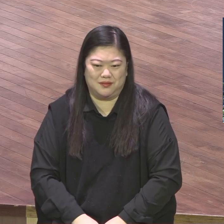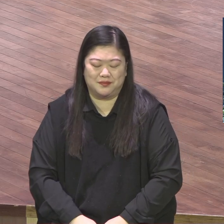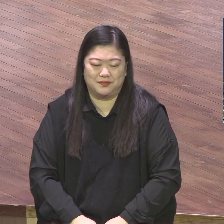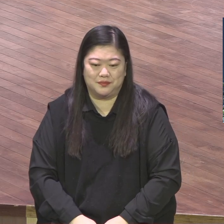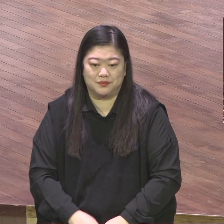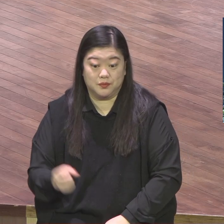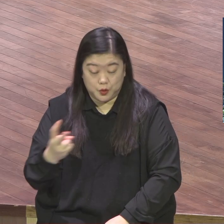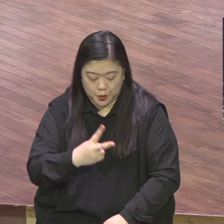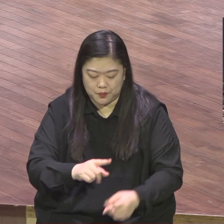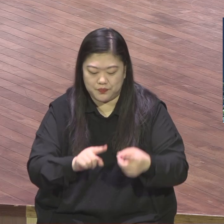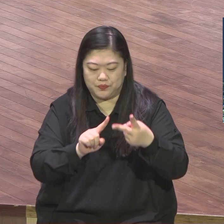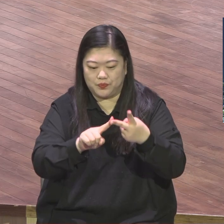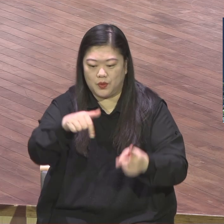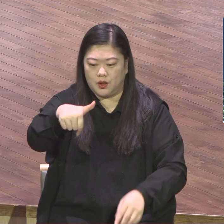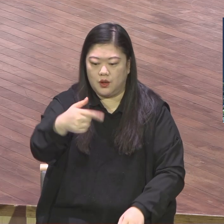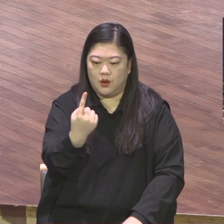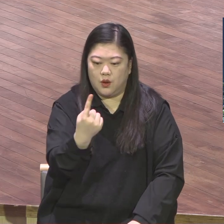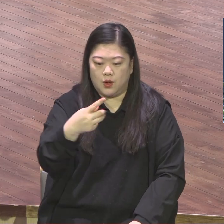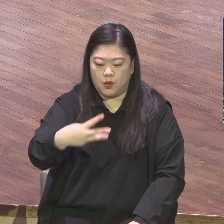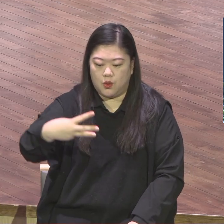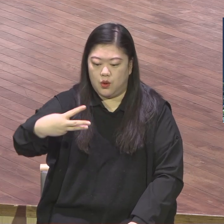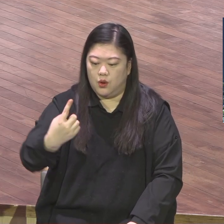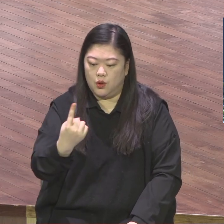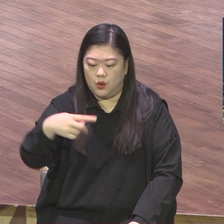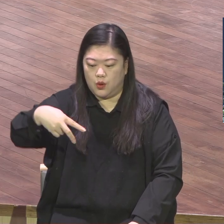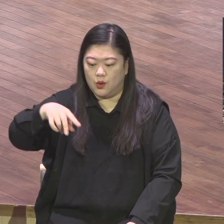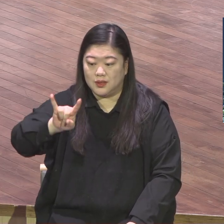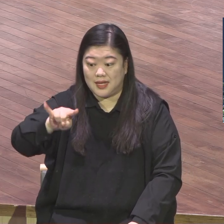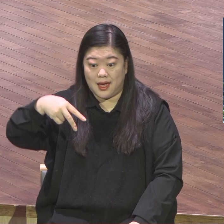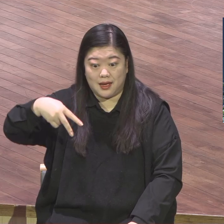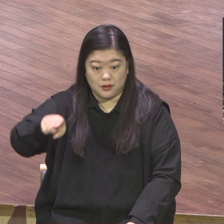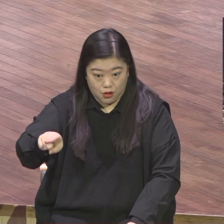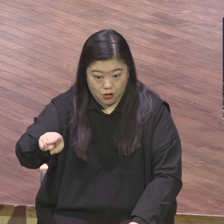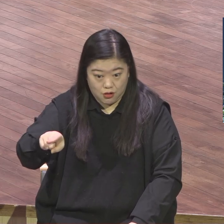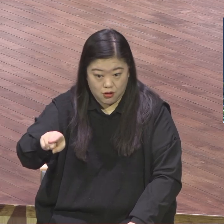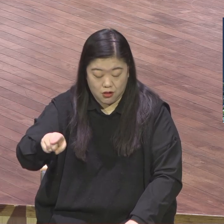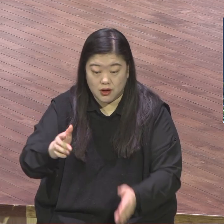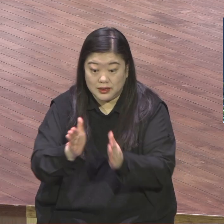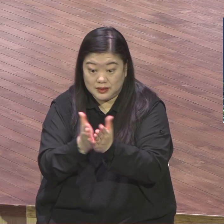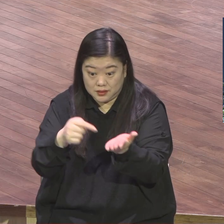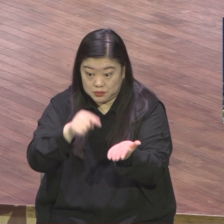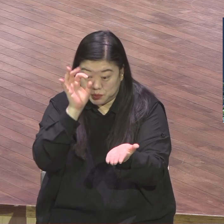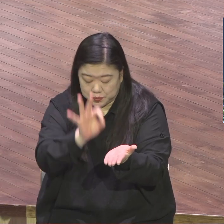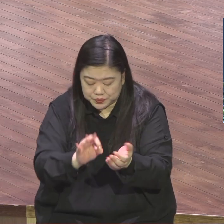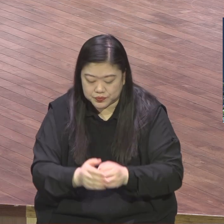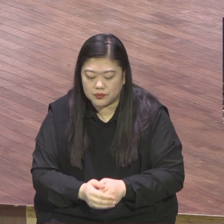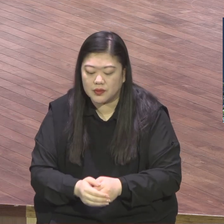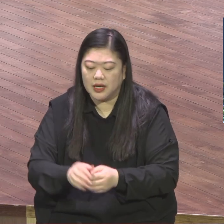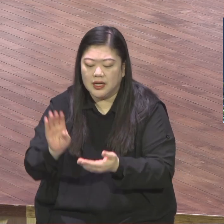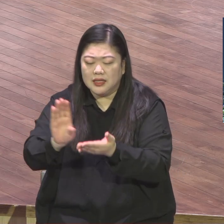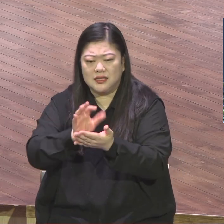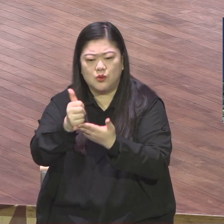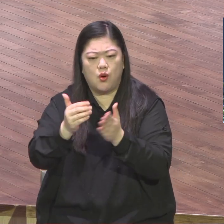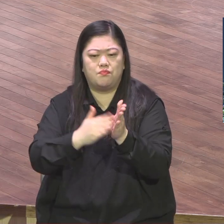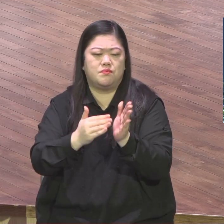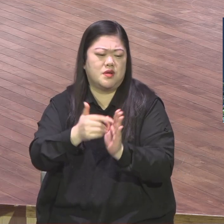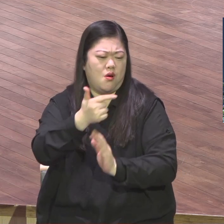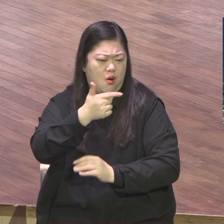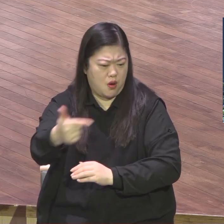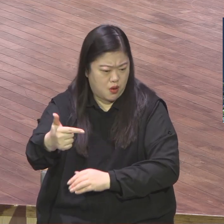비밀인 그리스도가 얼마나 탁월하신 분이고 그리스도의 이 교회가 얼마나 가치